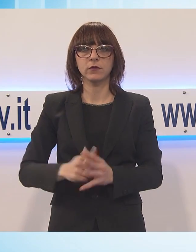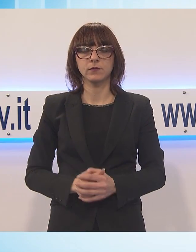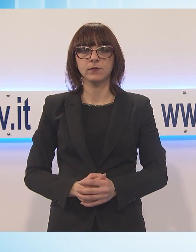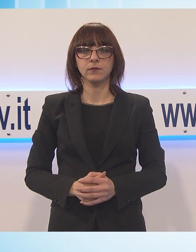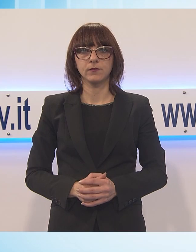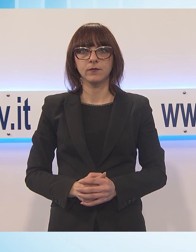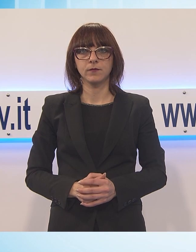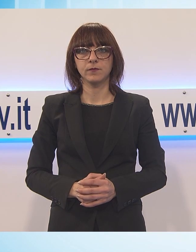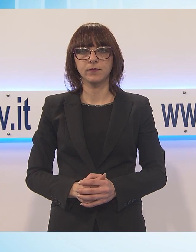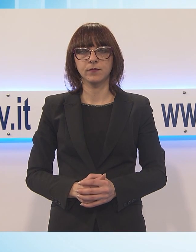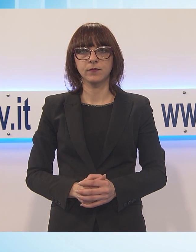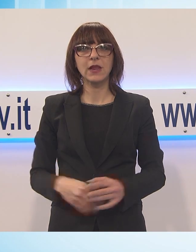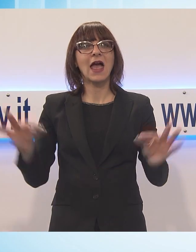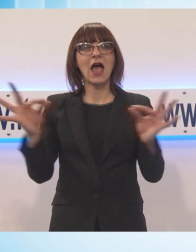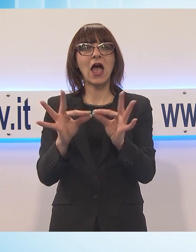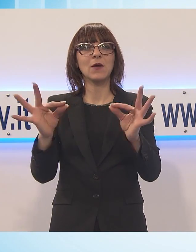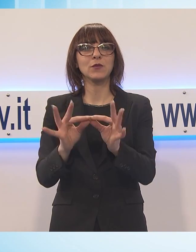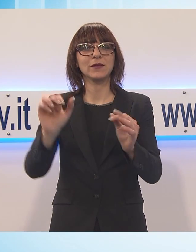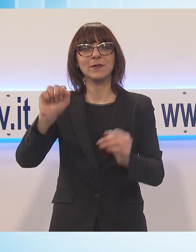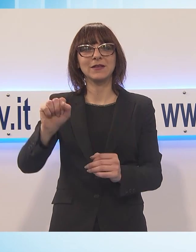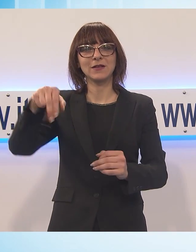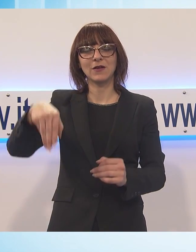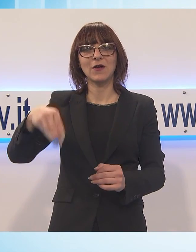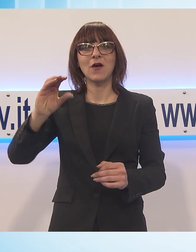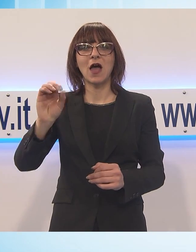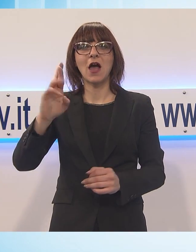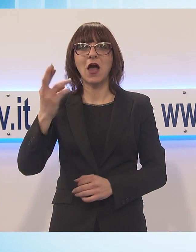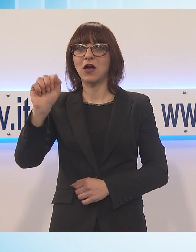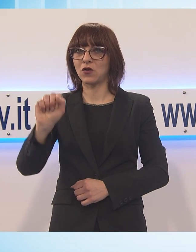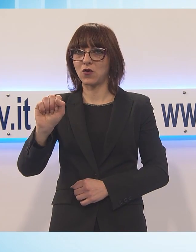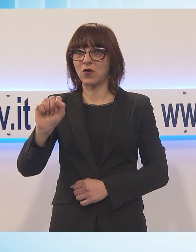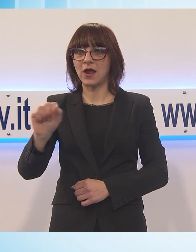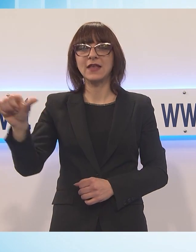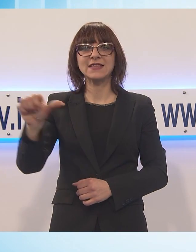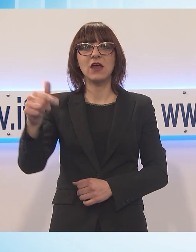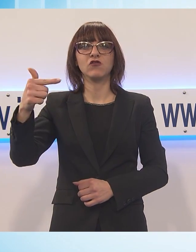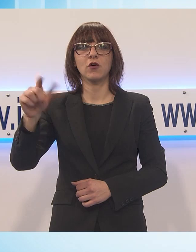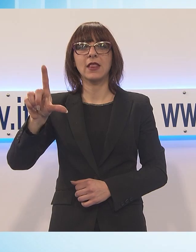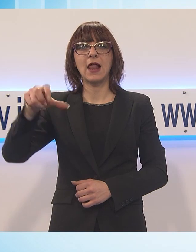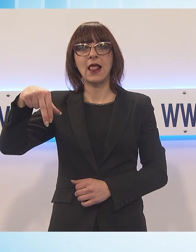Ed ora la rubrica L'ancora curata come ogni settimana da Sergio Talenti.